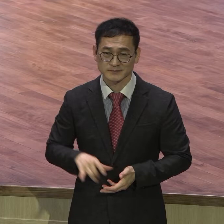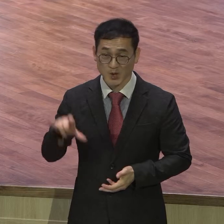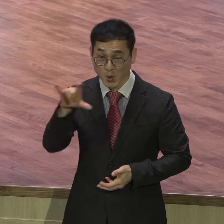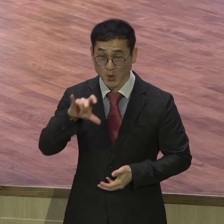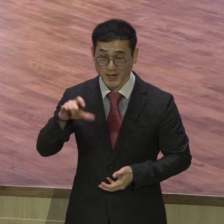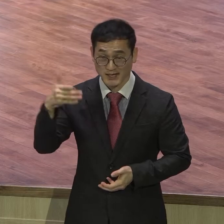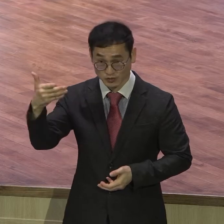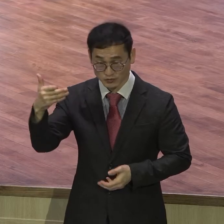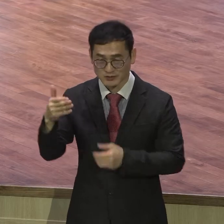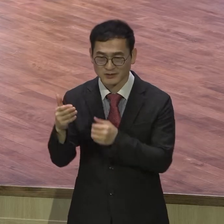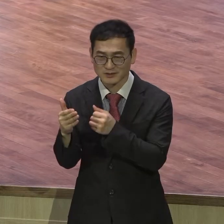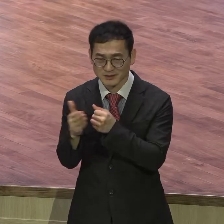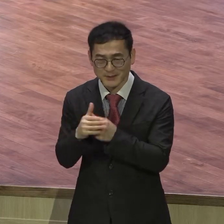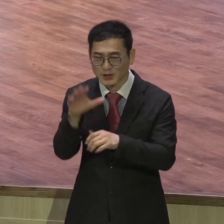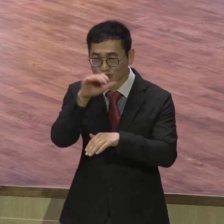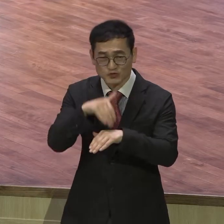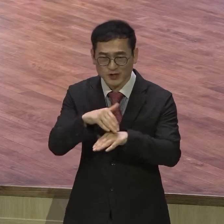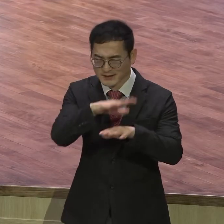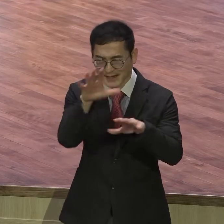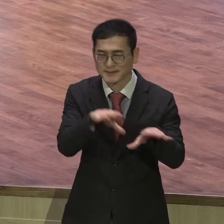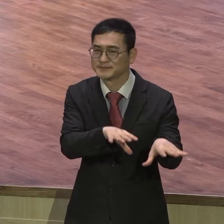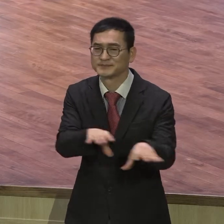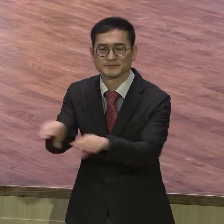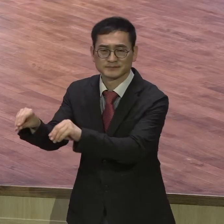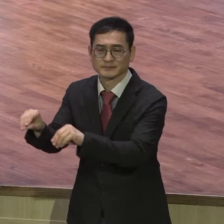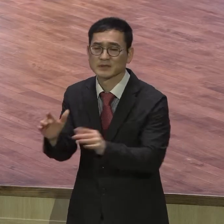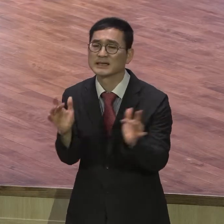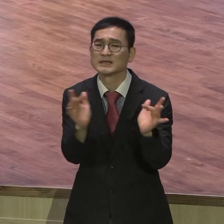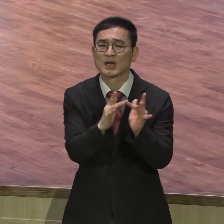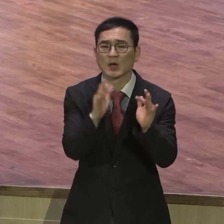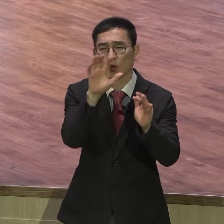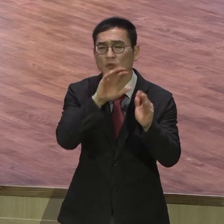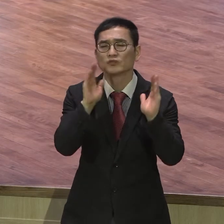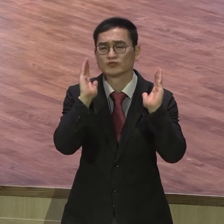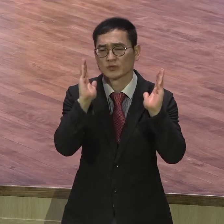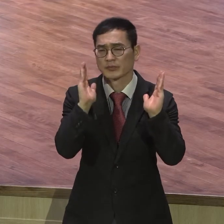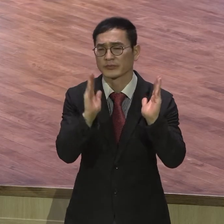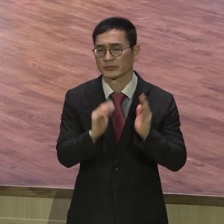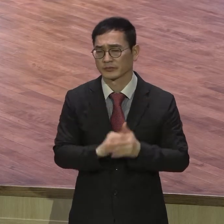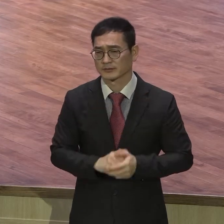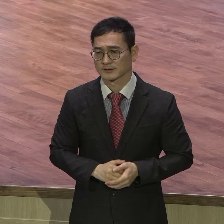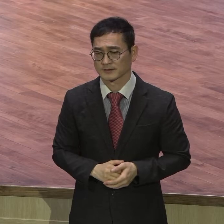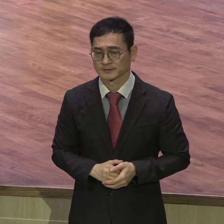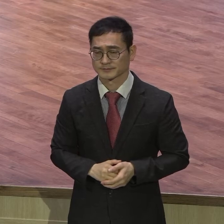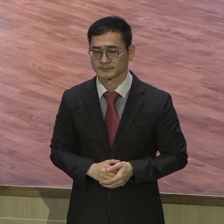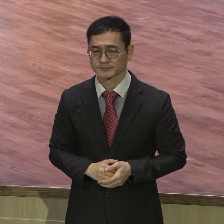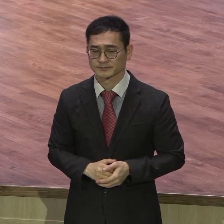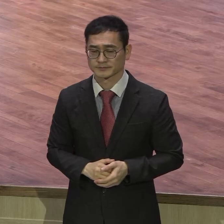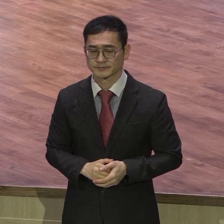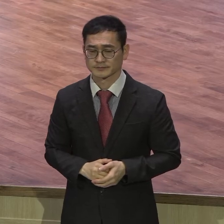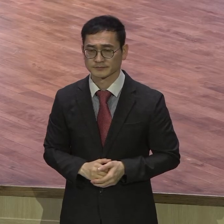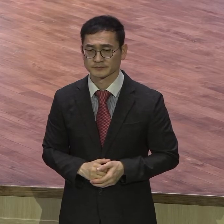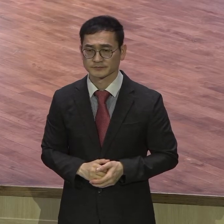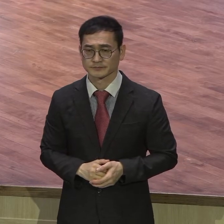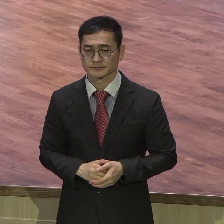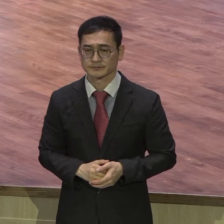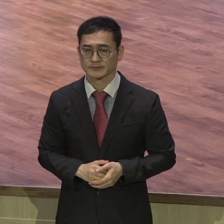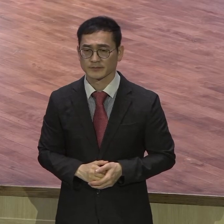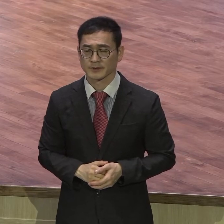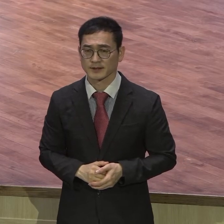중단된 상태입니다 그래서 온라인 훈련을 지금 진행하고 있는데 본부 차원에서 중직자 대학원 그리고 알류